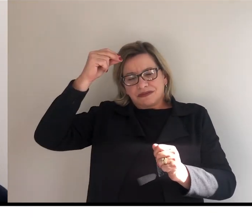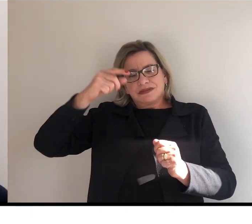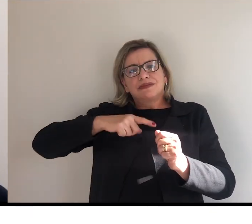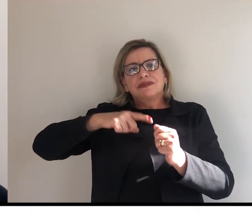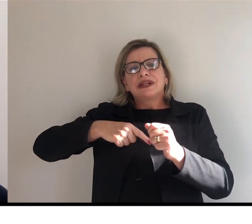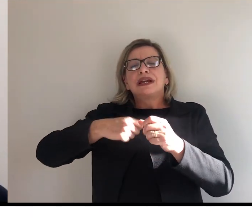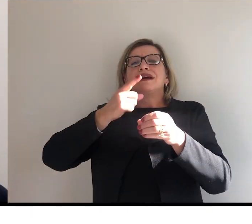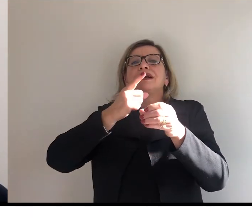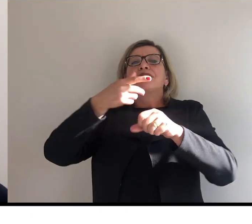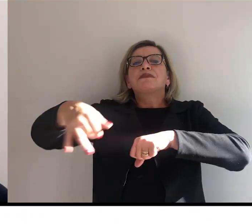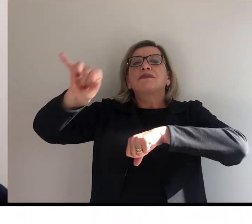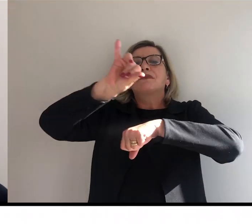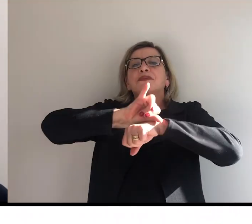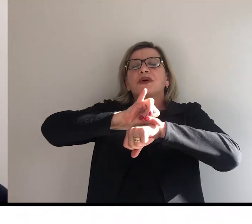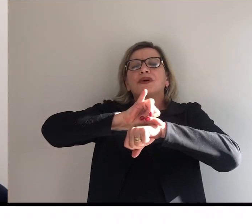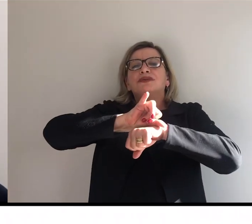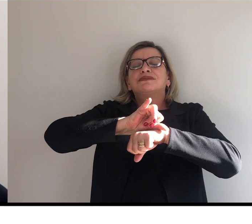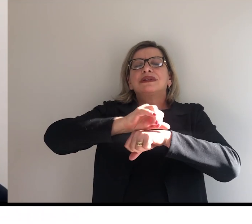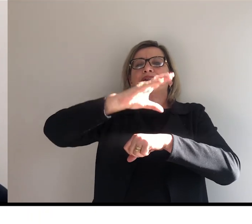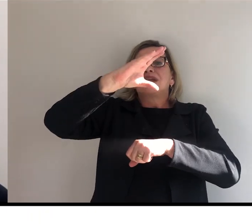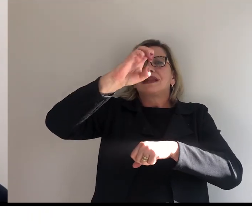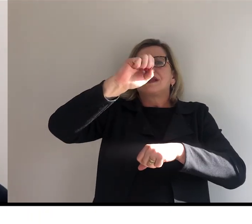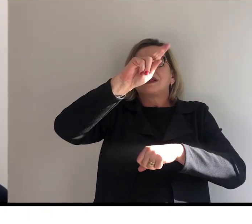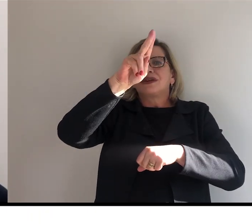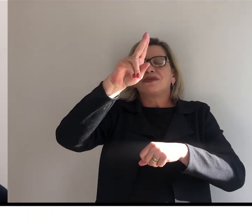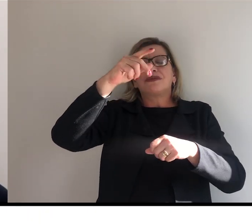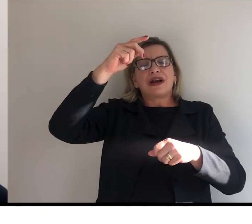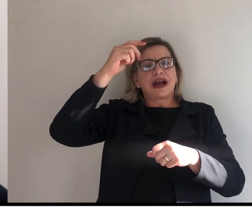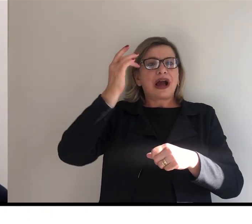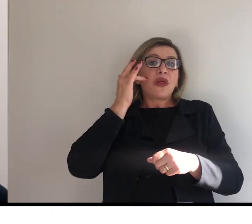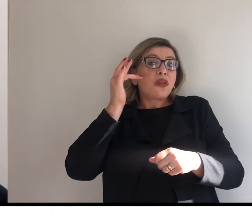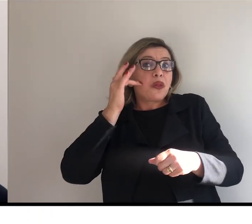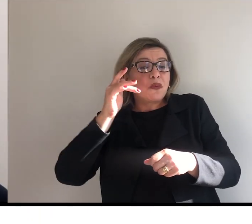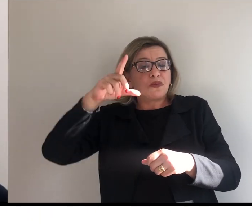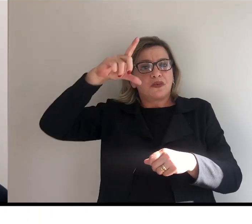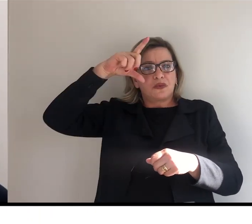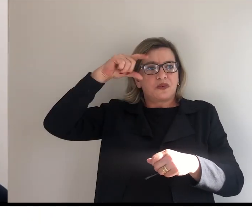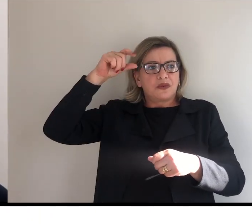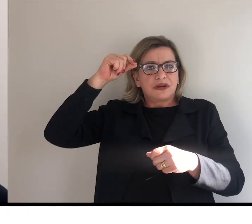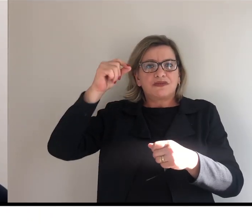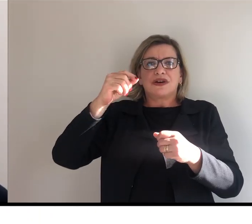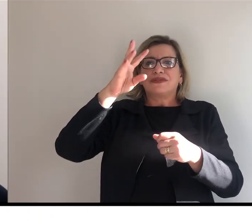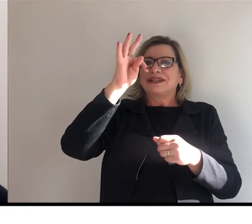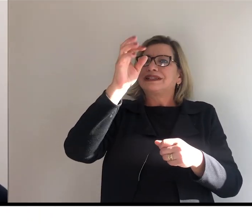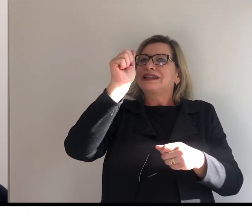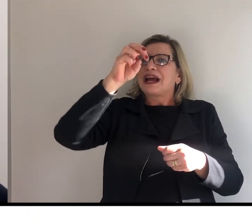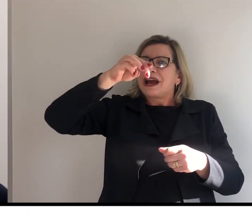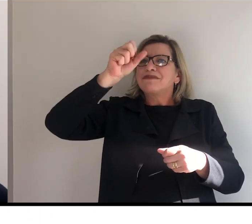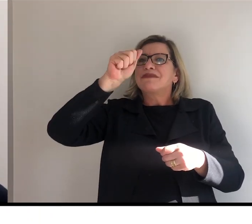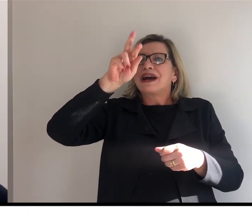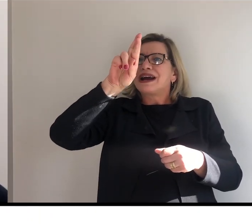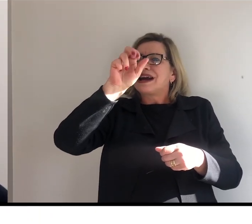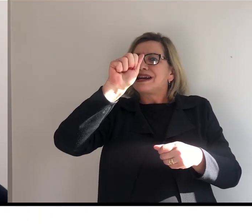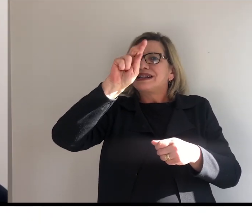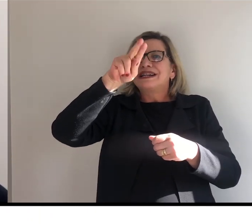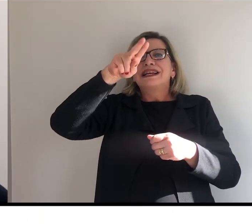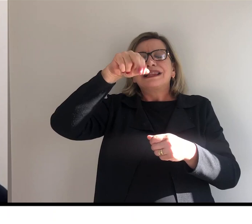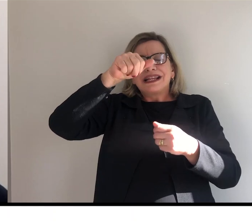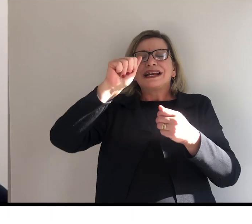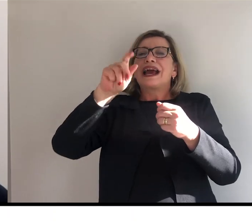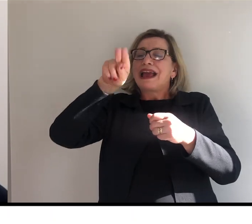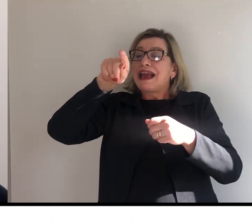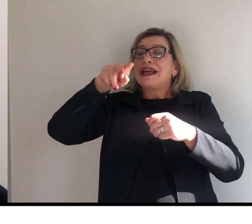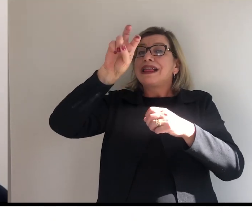Campo Largo, Céu Azul, Guarapuava e Tamarã, né. A todos os